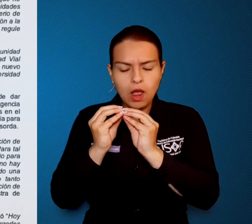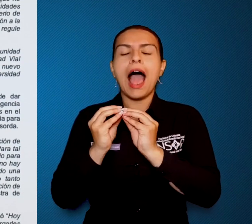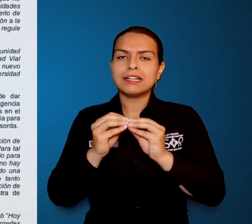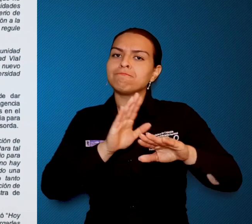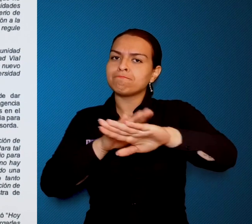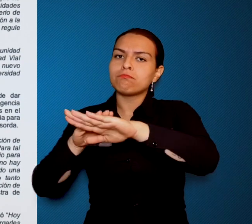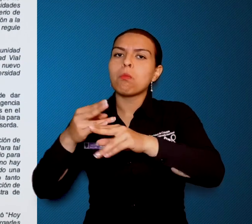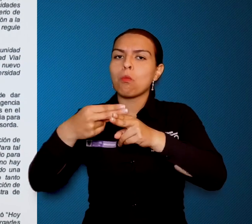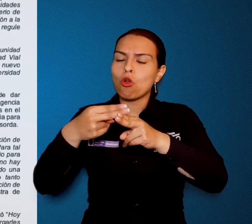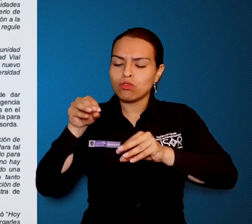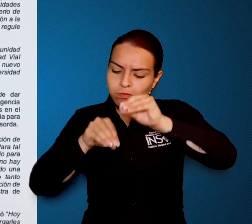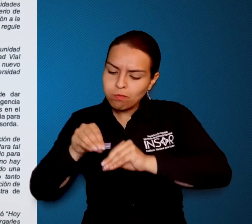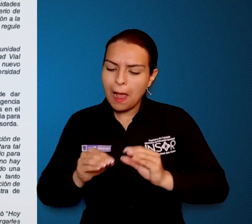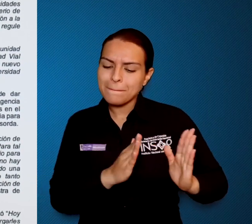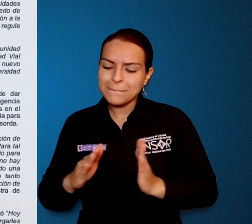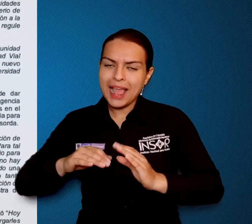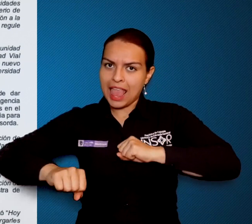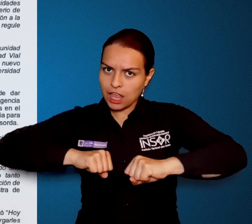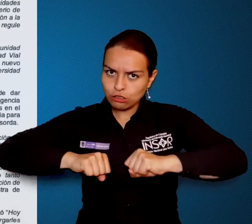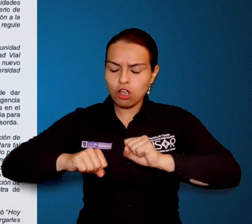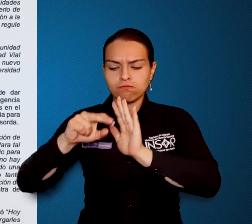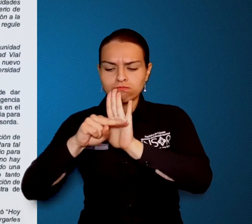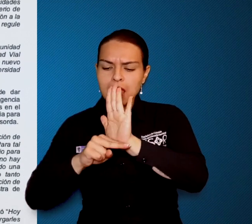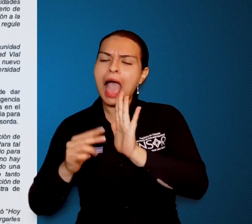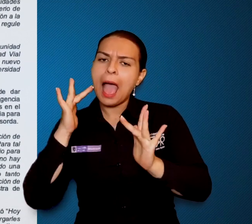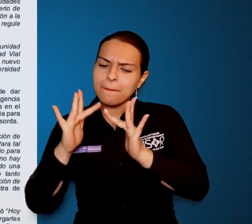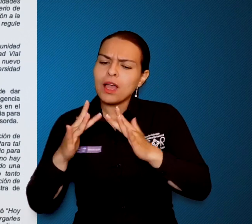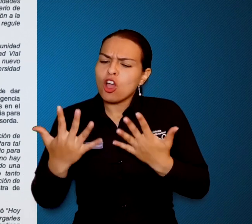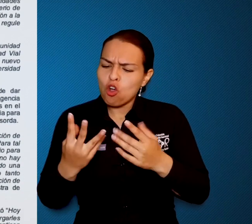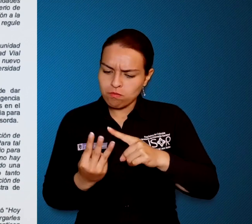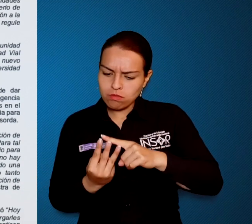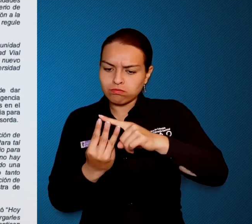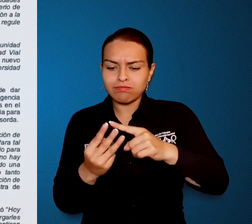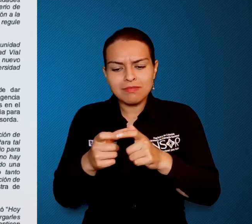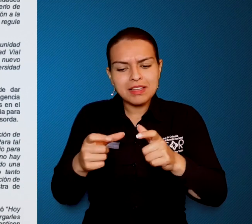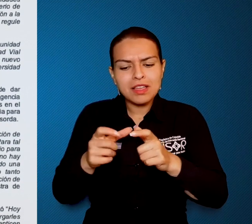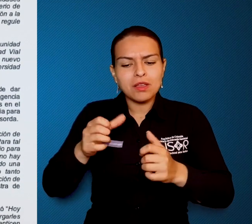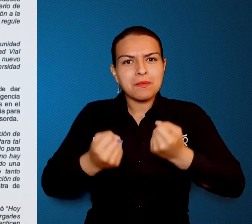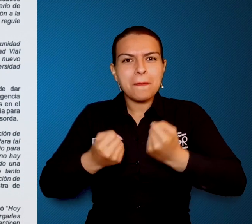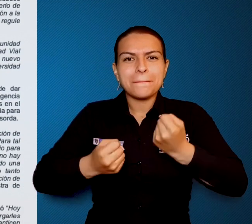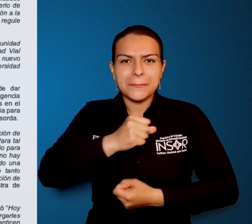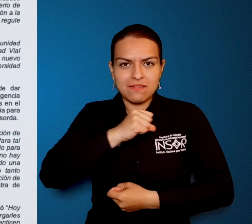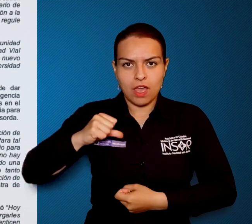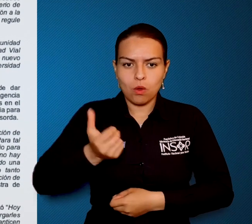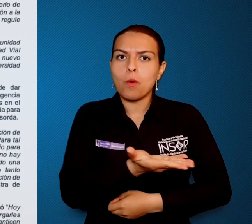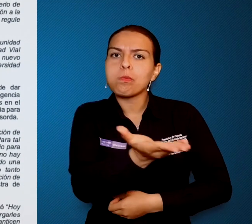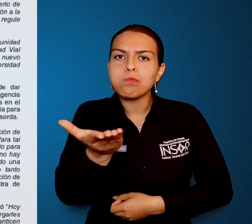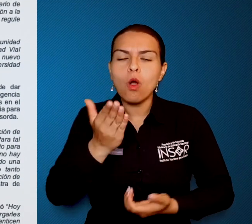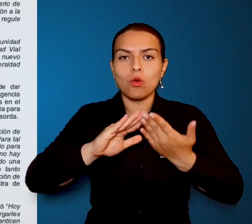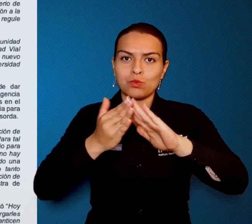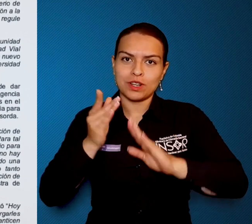en el país, se anunció que se estructurará el plan de acción y la normativa necesaria para reglamentar la licencia de conducción de transporte